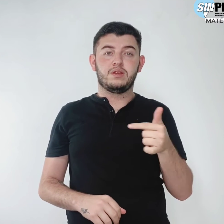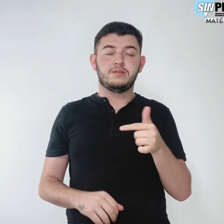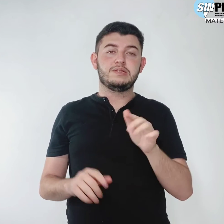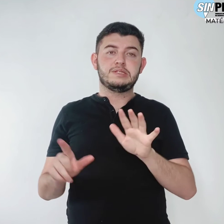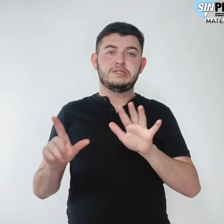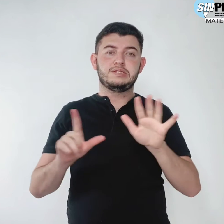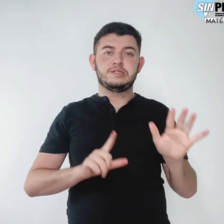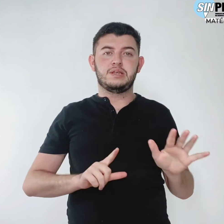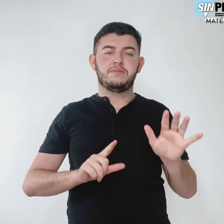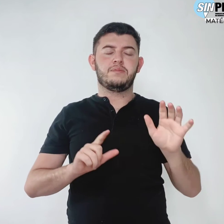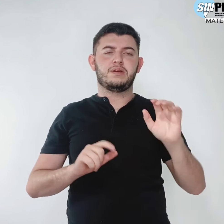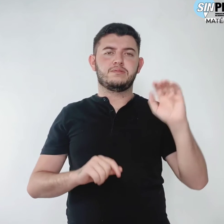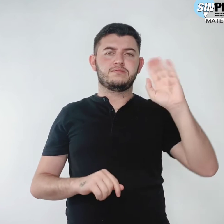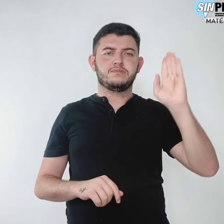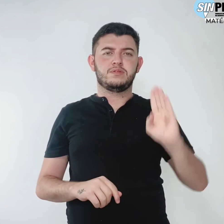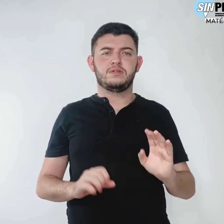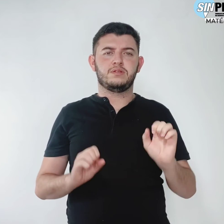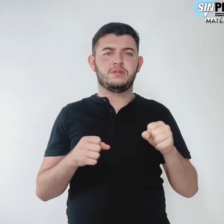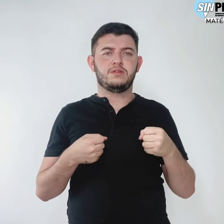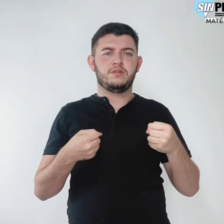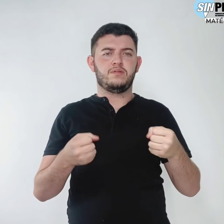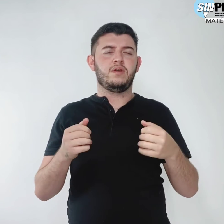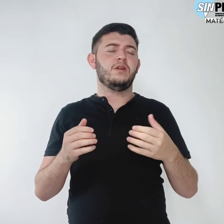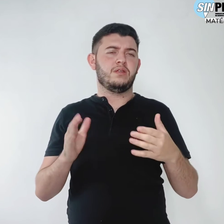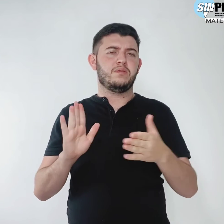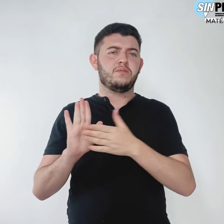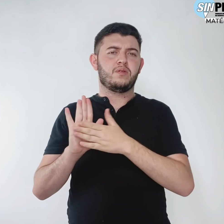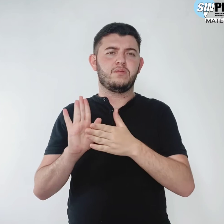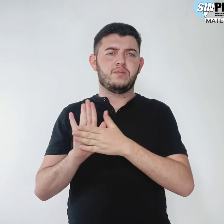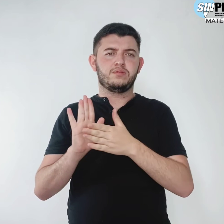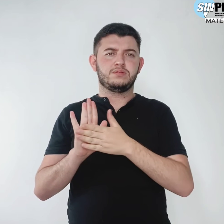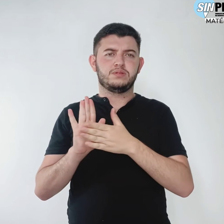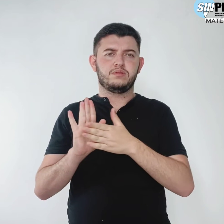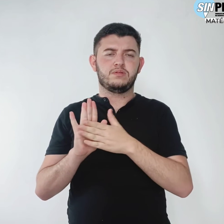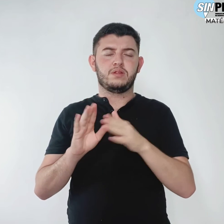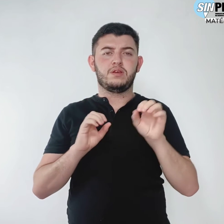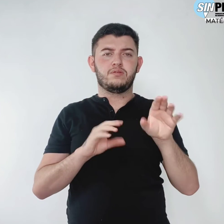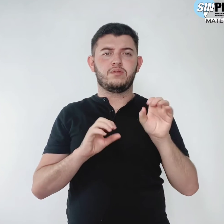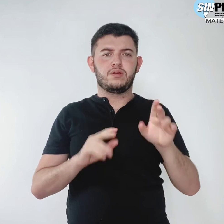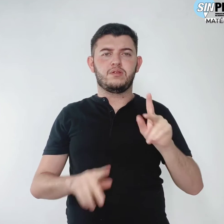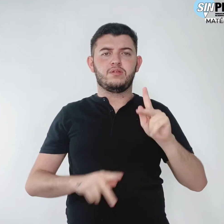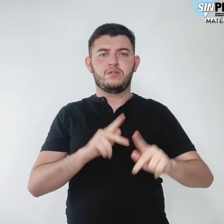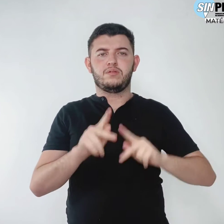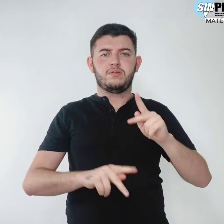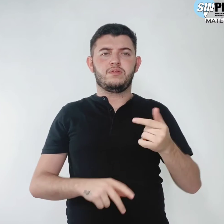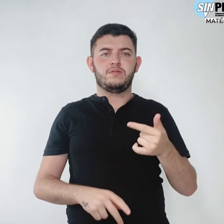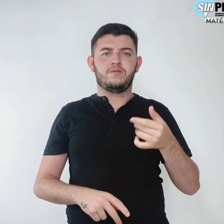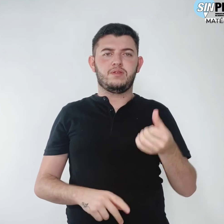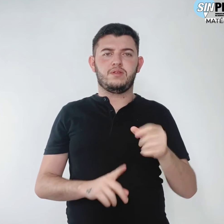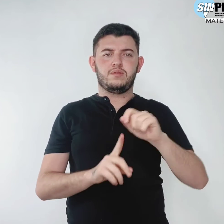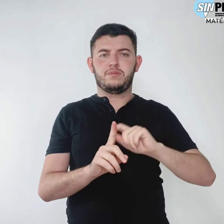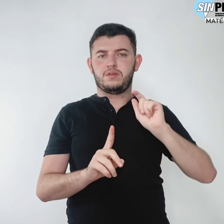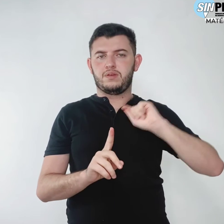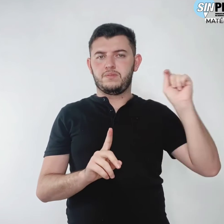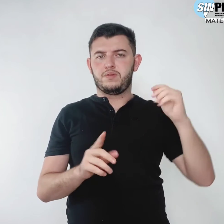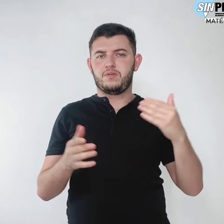Defesa e Promoção da Educação Pública de 26 de abril a 1º de maio.